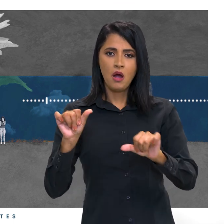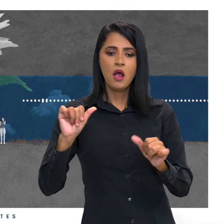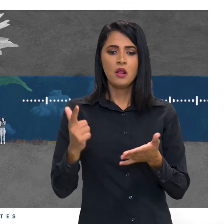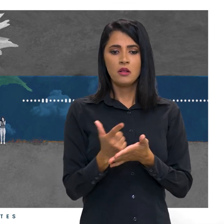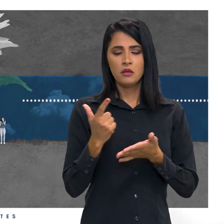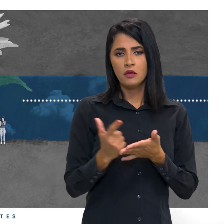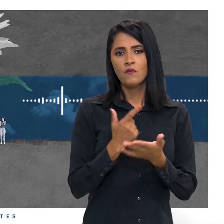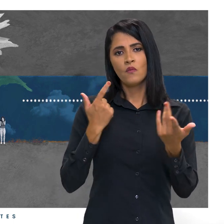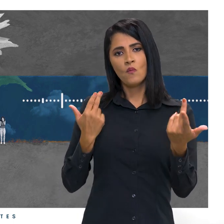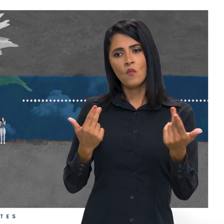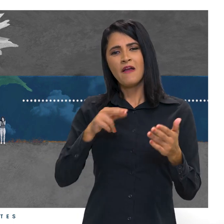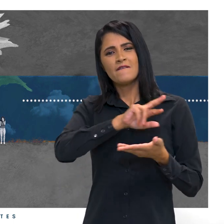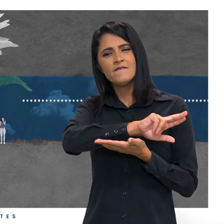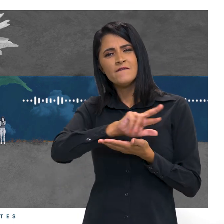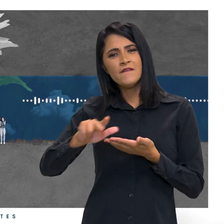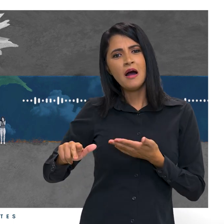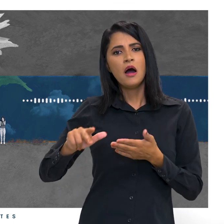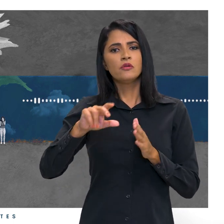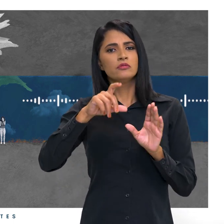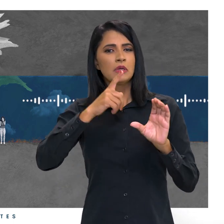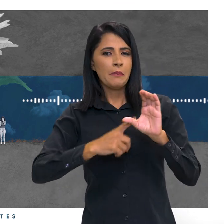uma saga de vários capítulos.